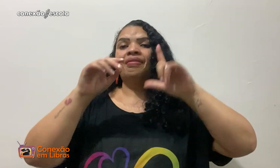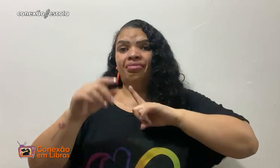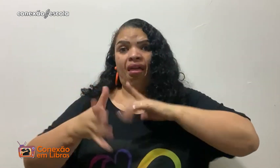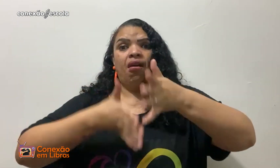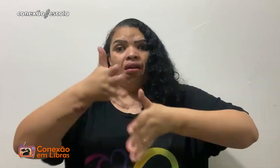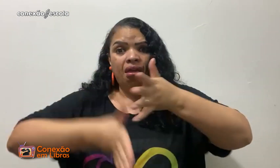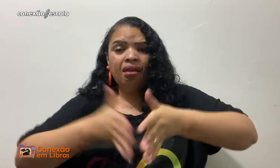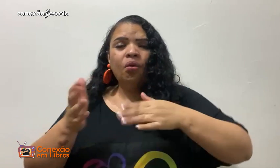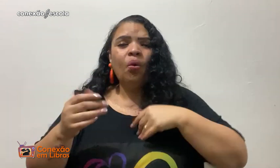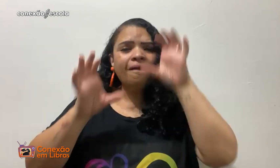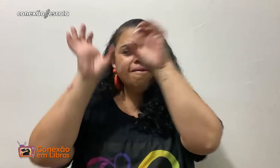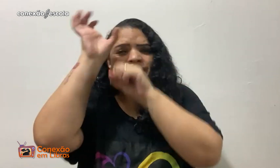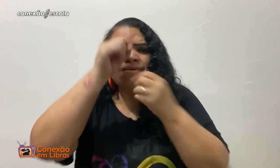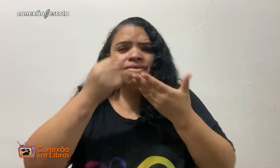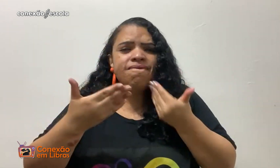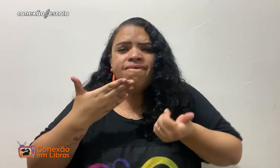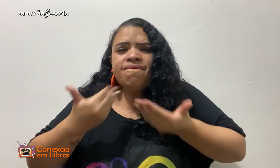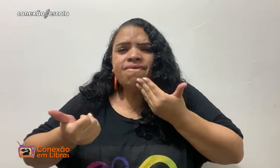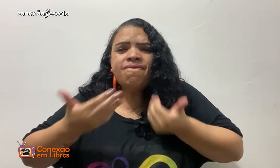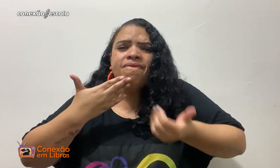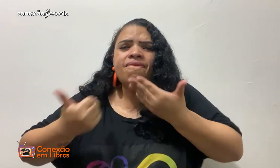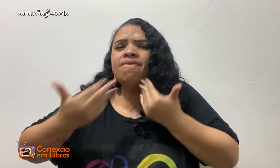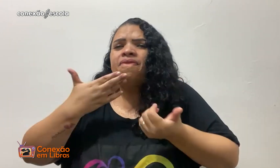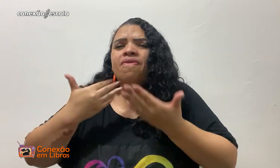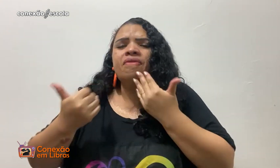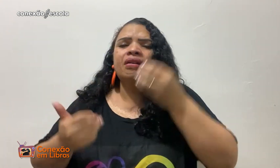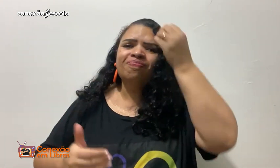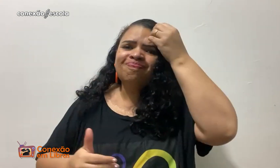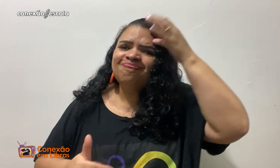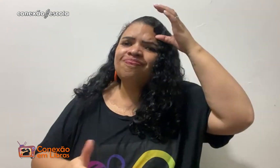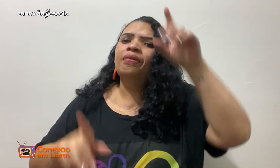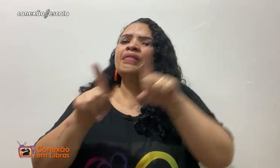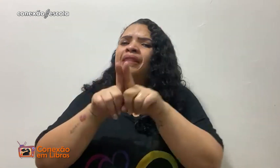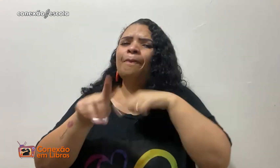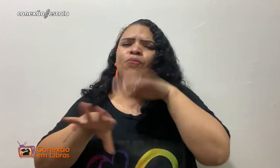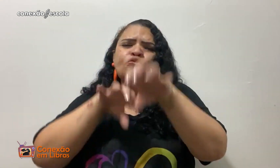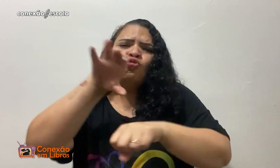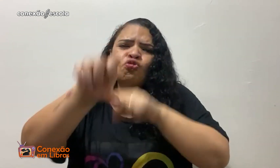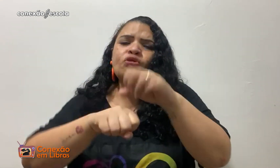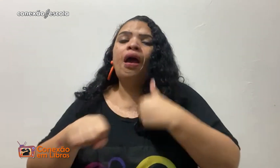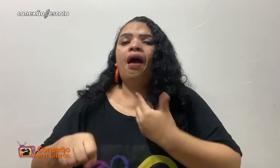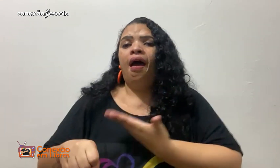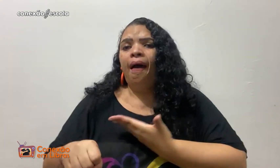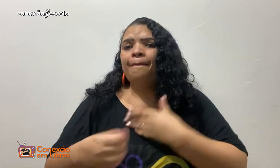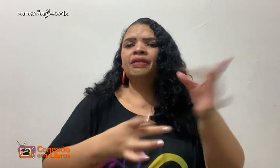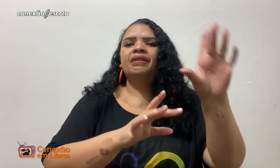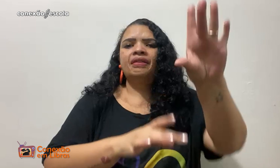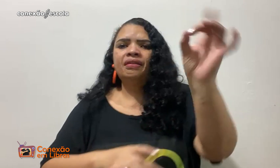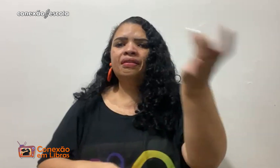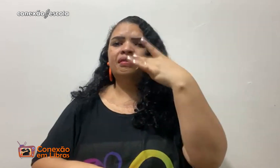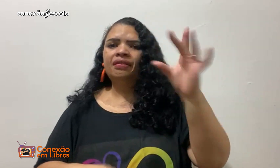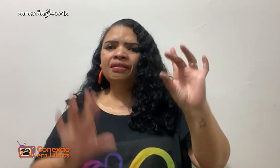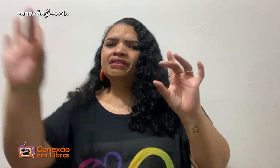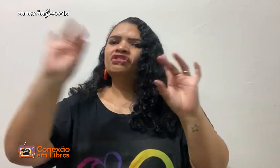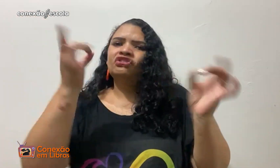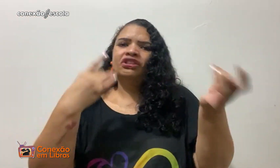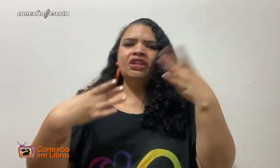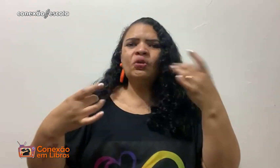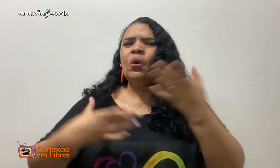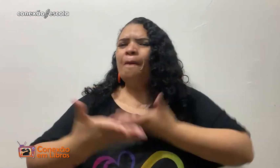cada um fazia o seu aprendizado ali naquele momento e a gente aprendia tudo e ele adquiria conhecimento através das lives que eles faziam